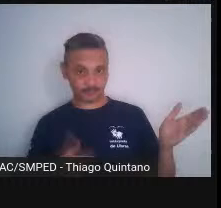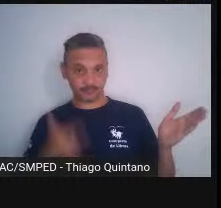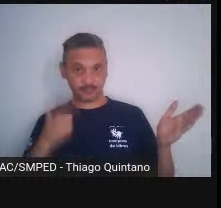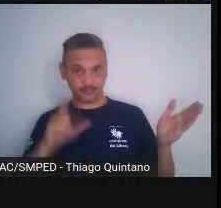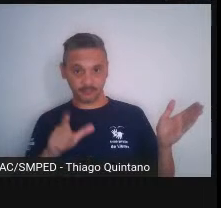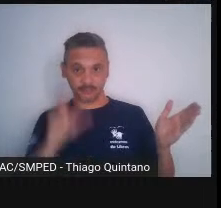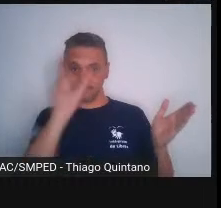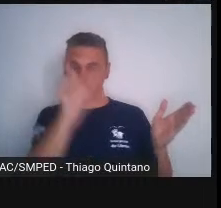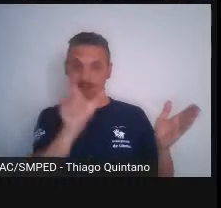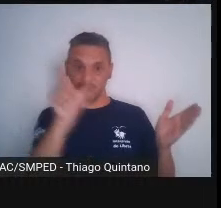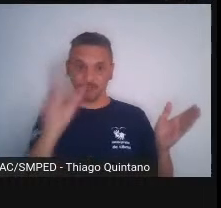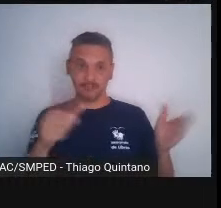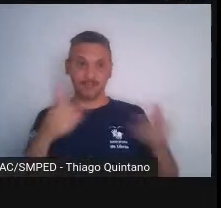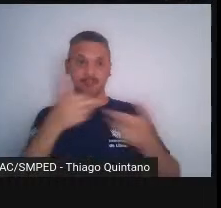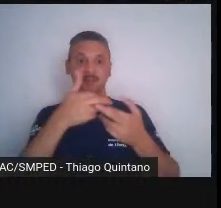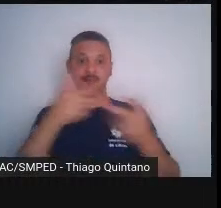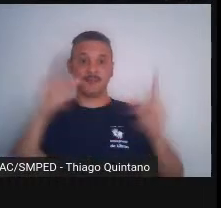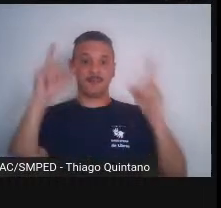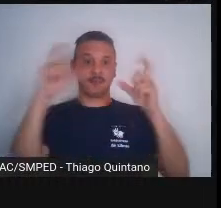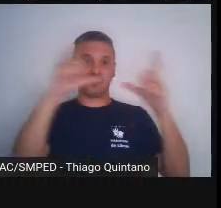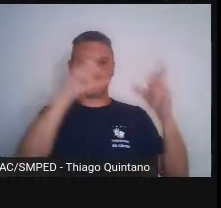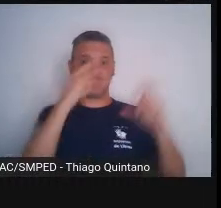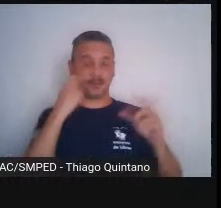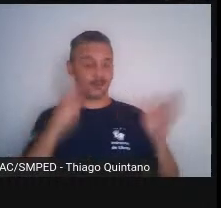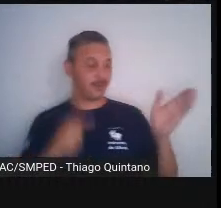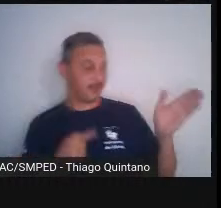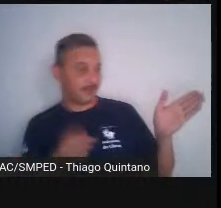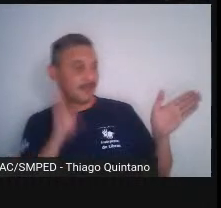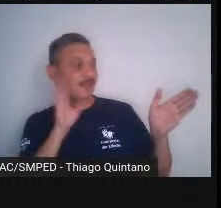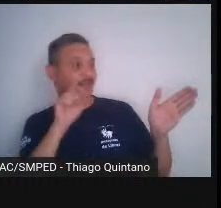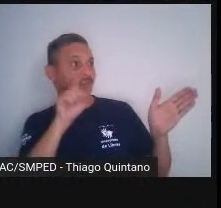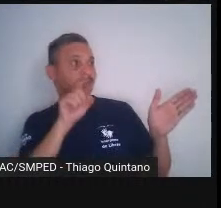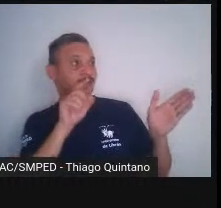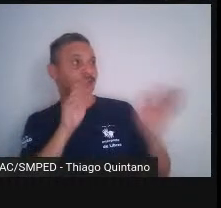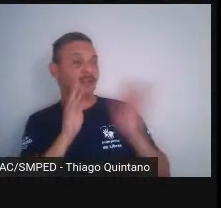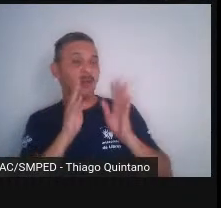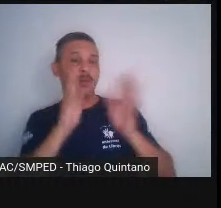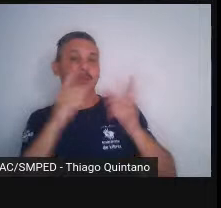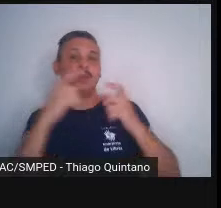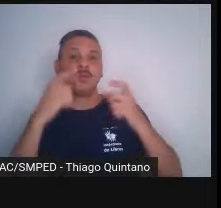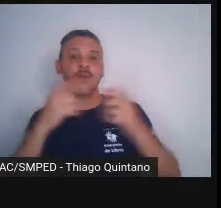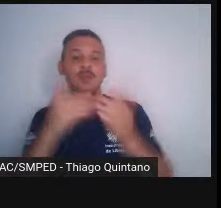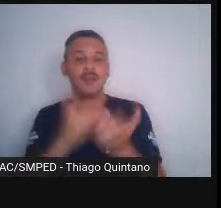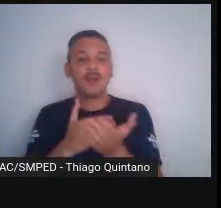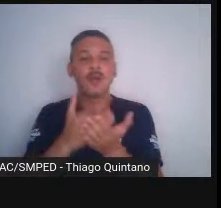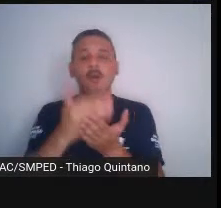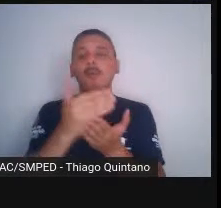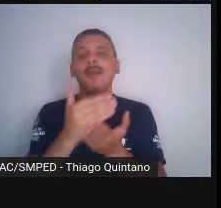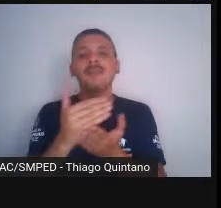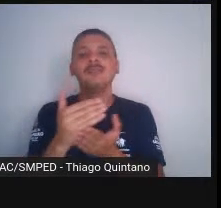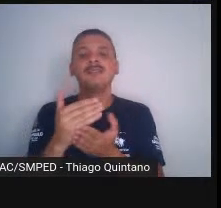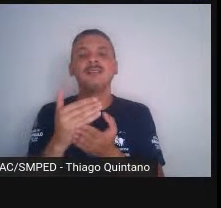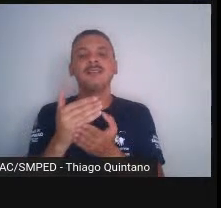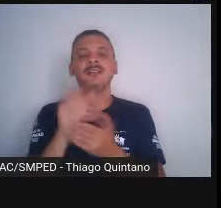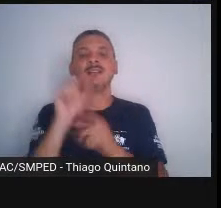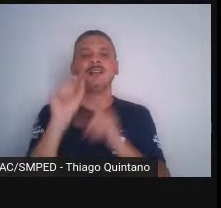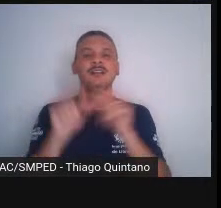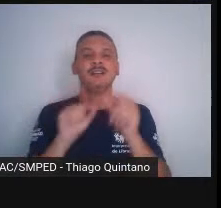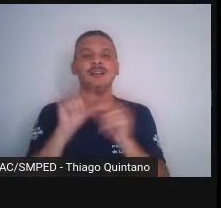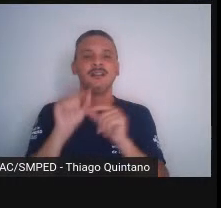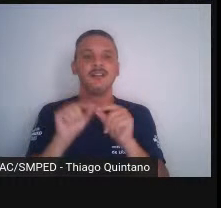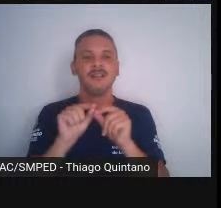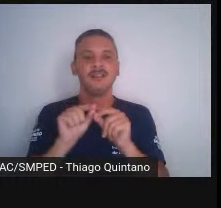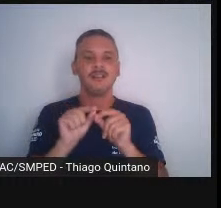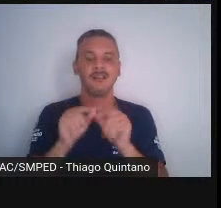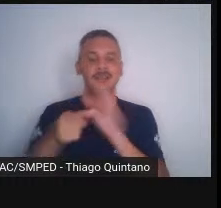mais... E olha que interessante isso aqui, a foto do início da... Antes de